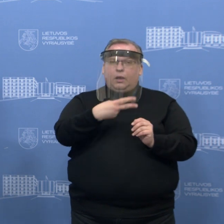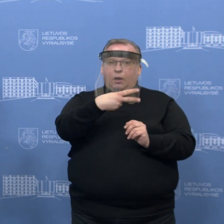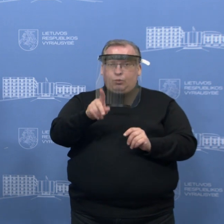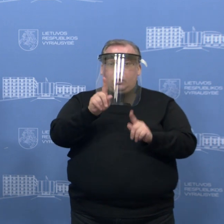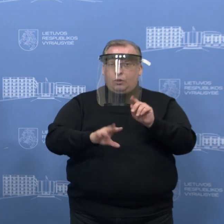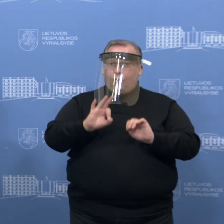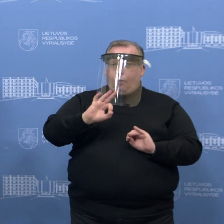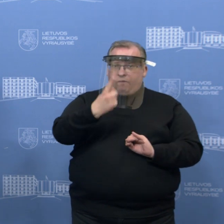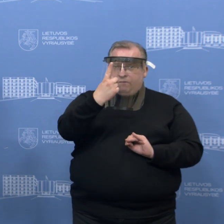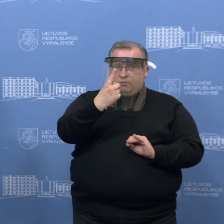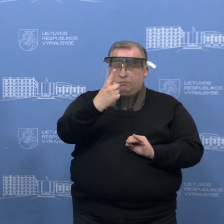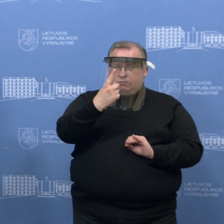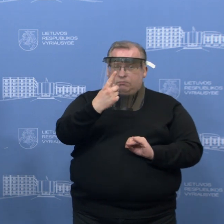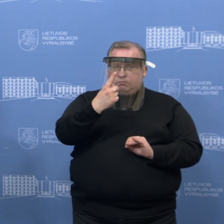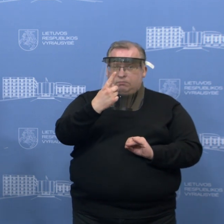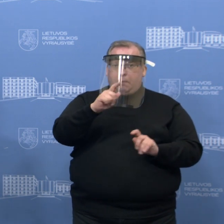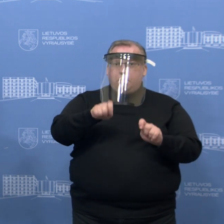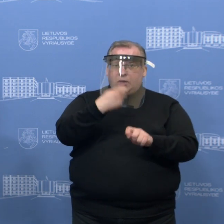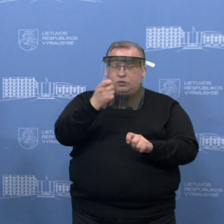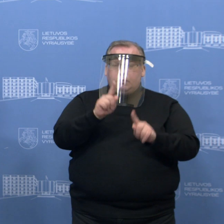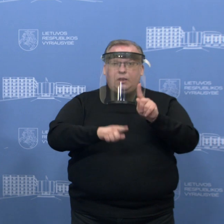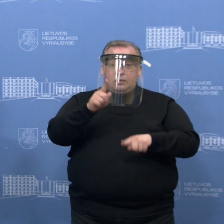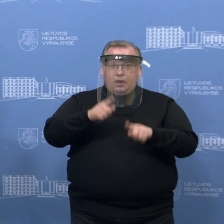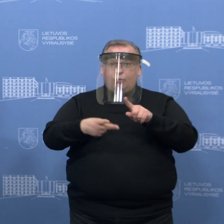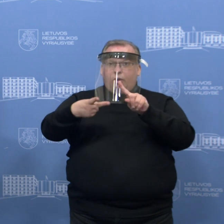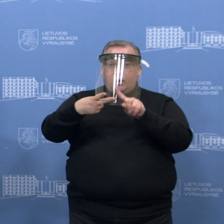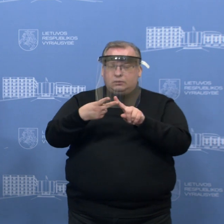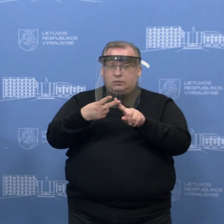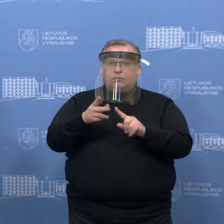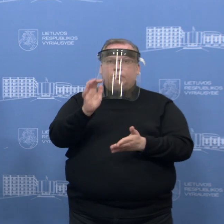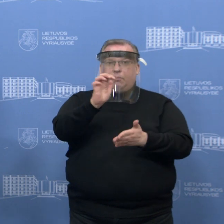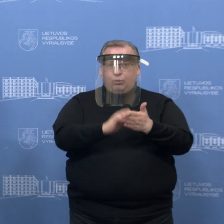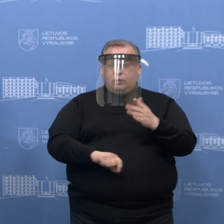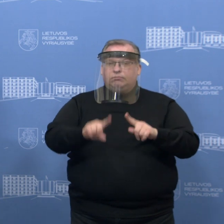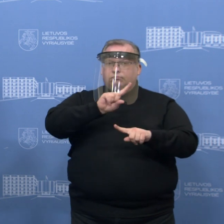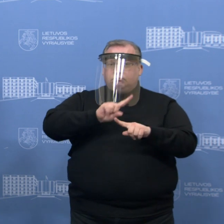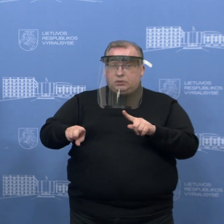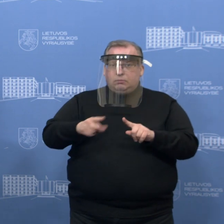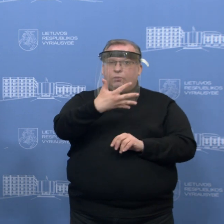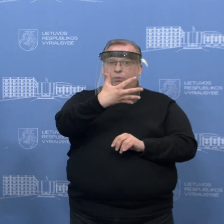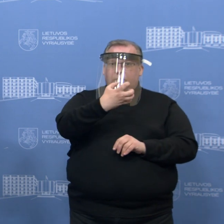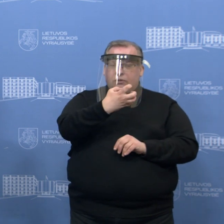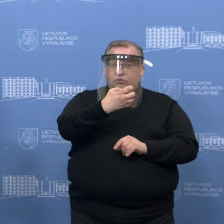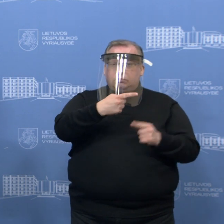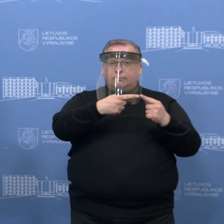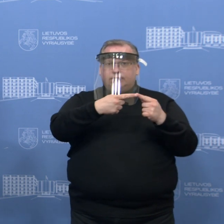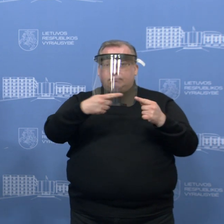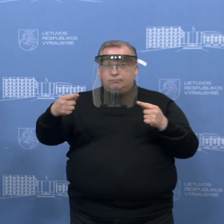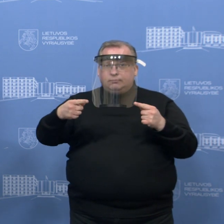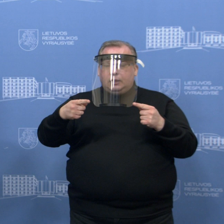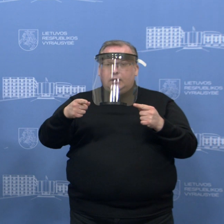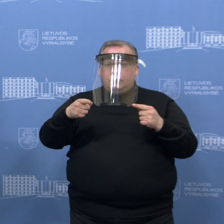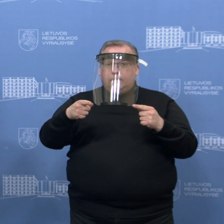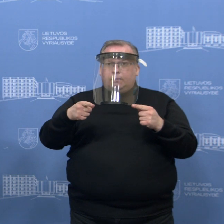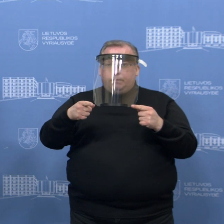jeigu tai pirmas tokio pabudžio pažeidimas, jeigu tai jau nebė pirmas tokio pabudžio pažeidimas, na, bauda iš karto nuo 500, berods iki